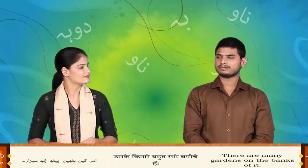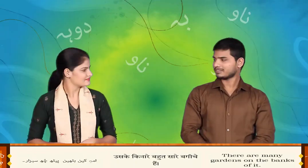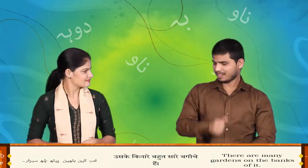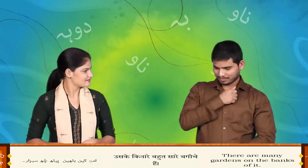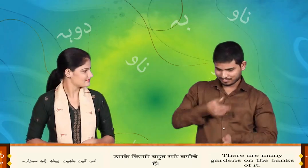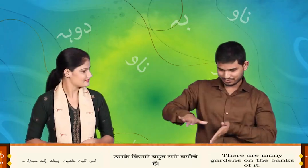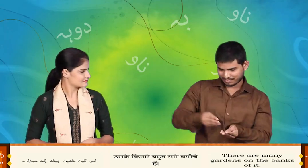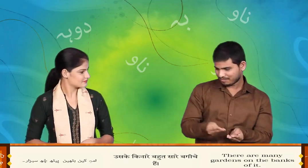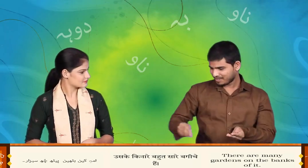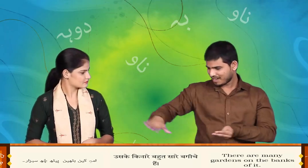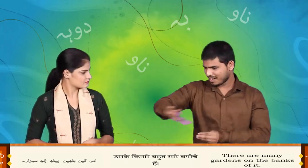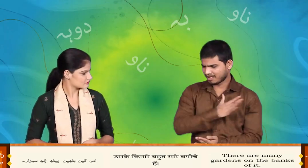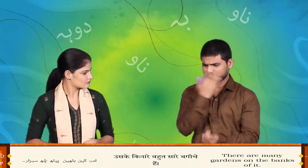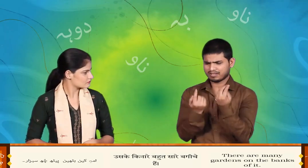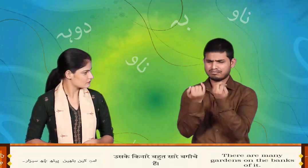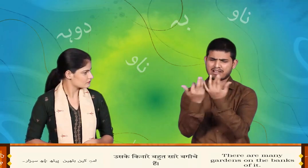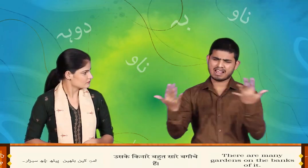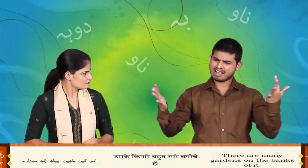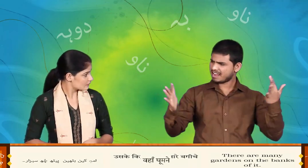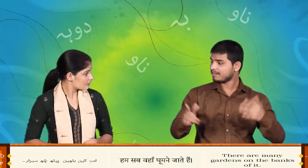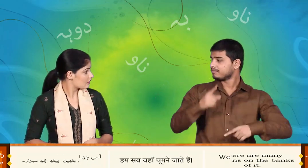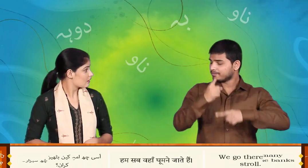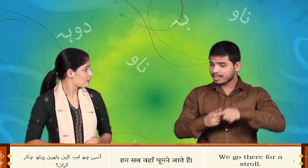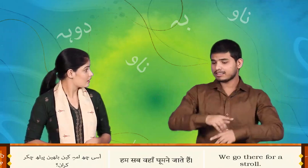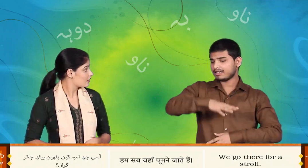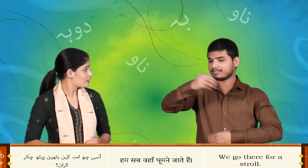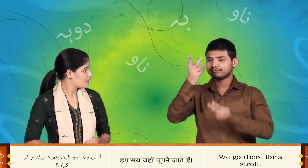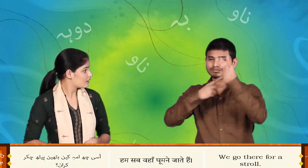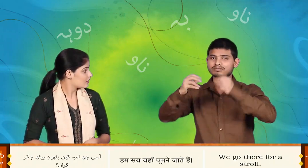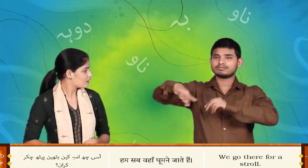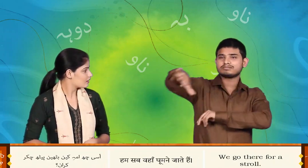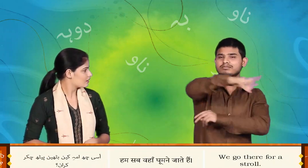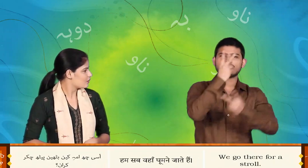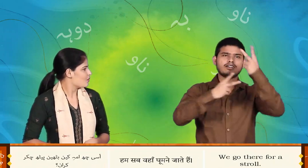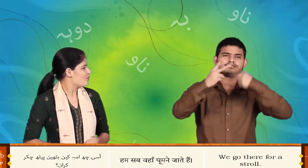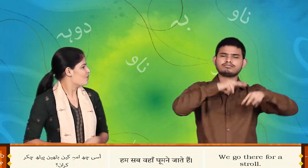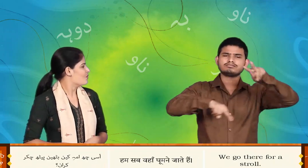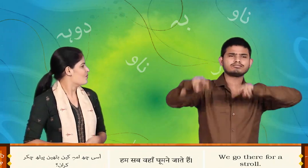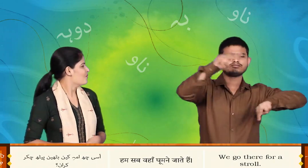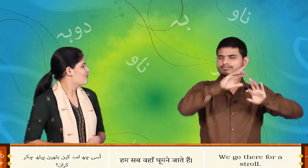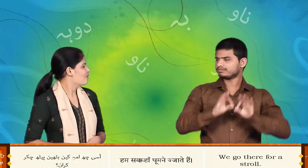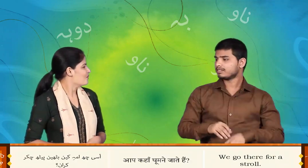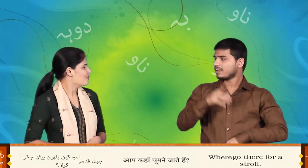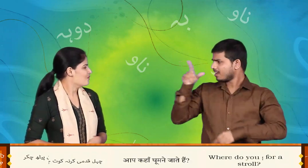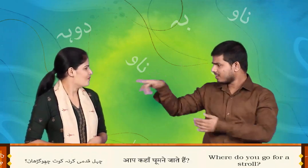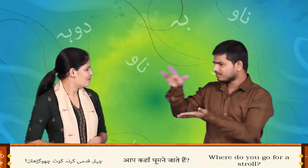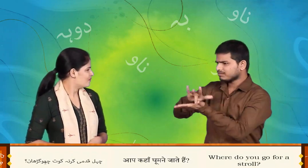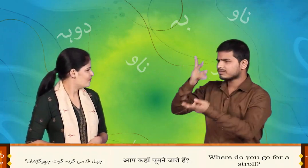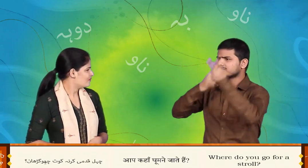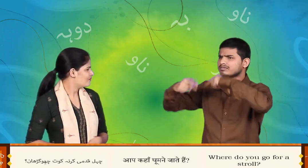इमकेन बेठिन पर चु सबजाद अस चो इमकेन बेठिन पर चक्र करन चहल कदमी